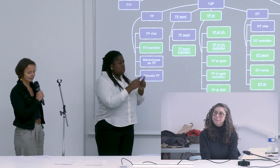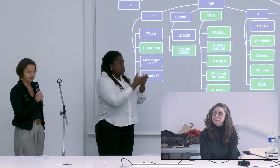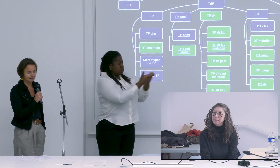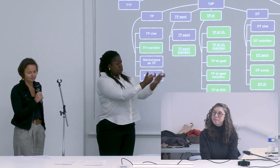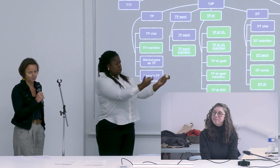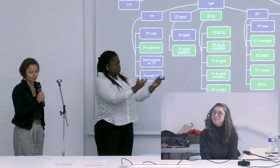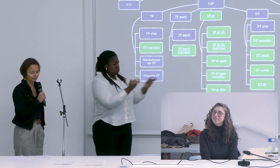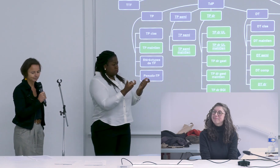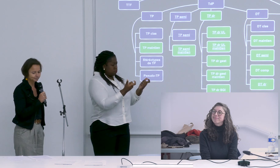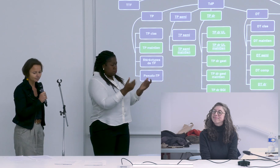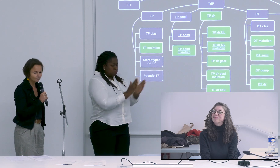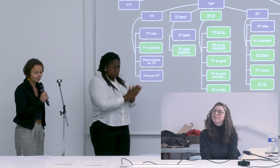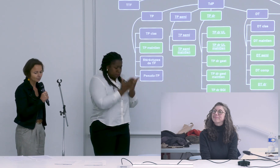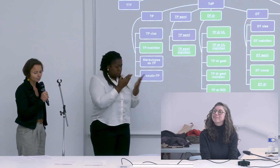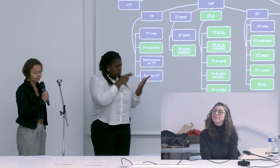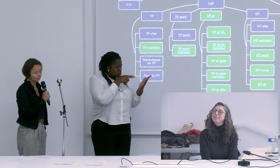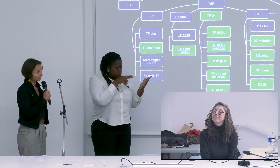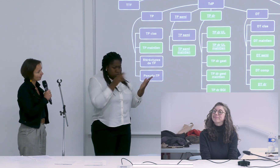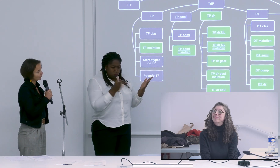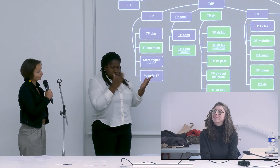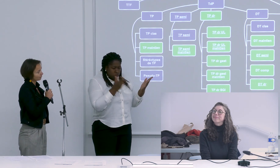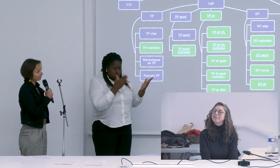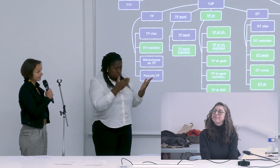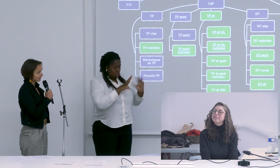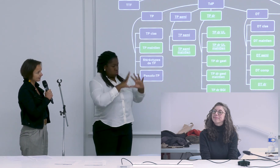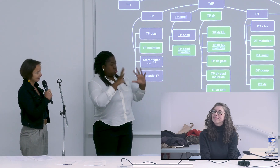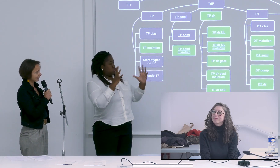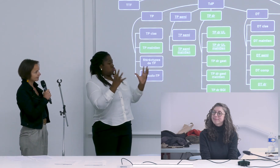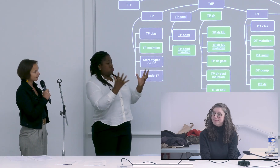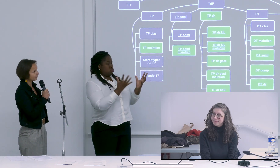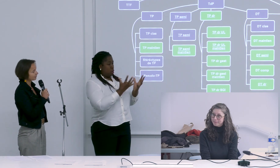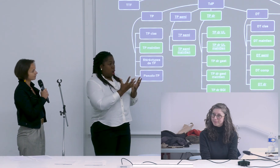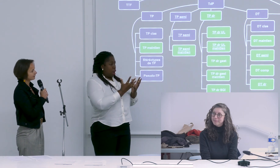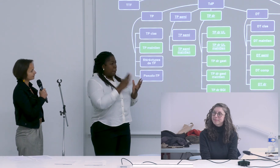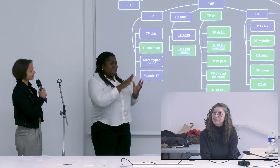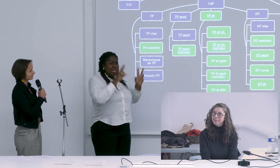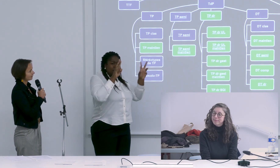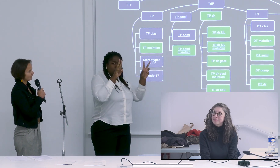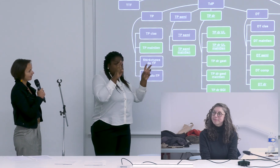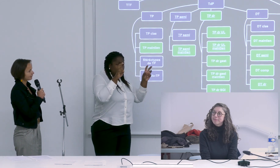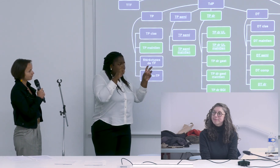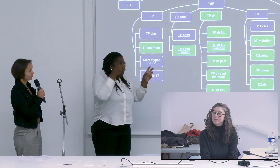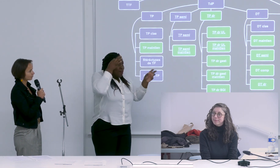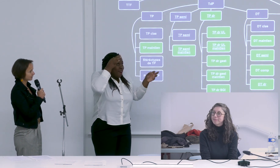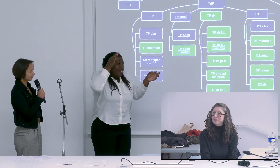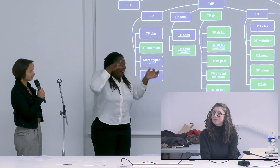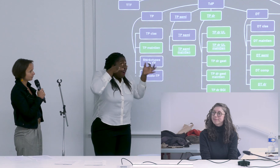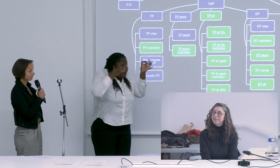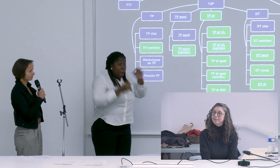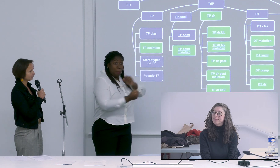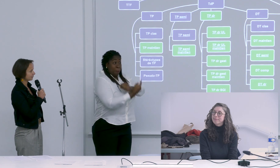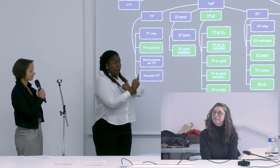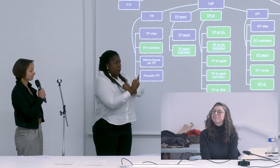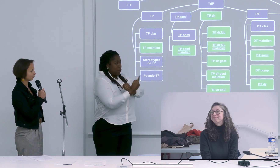'ensemble de ta thèse montre non seulement une thématique créative mais aussi un effort continu